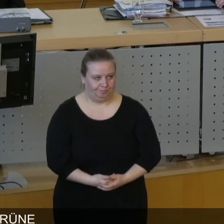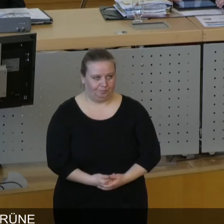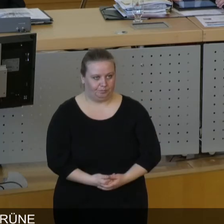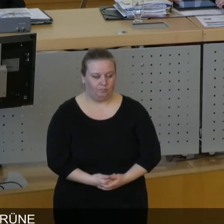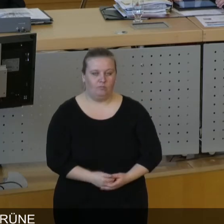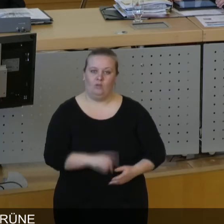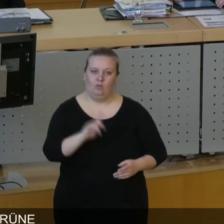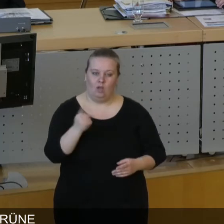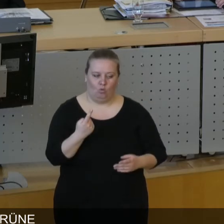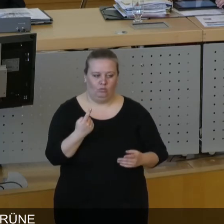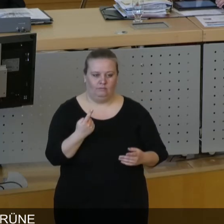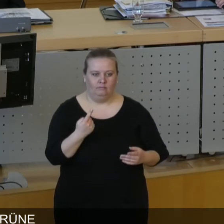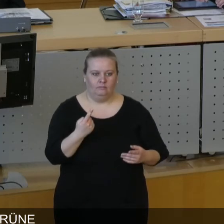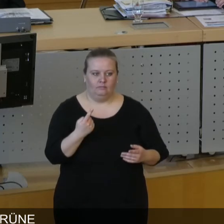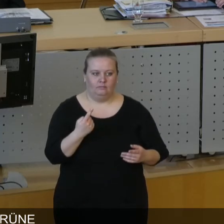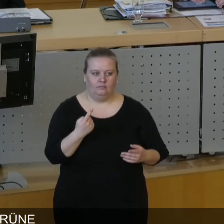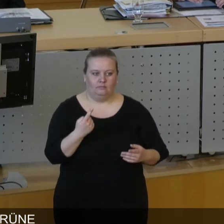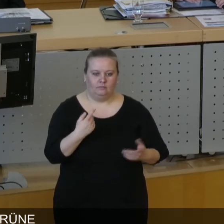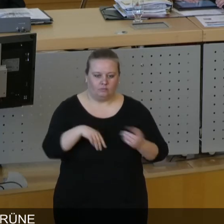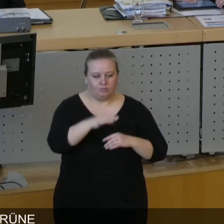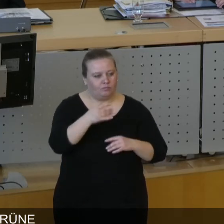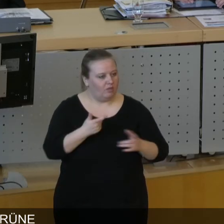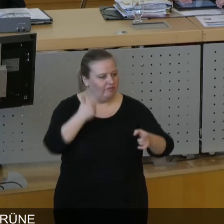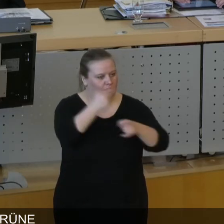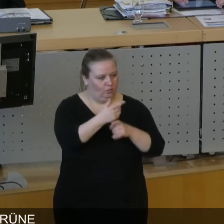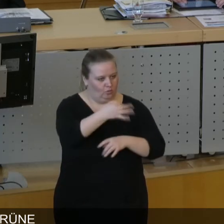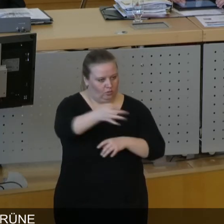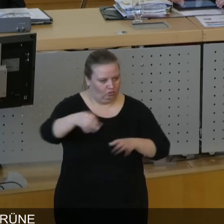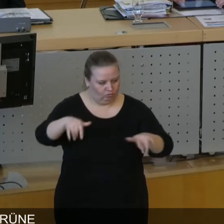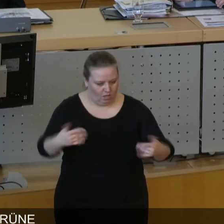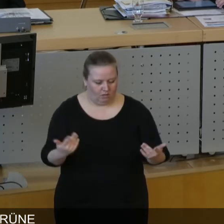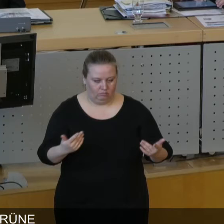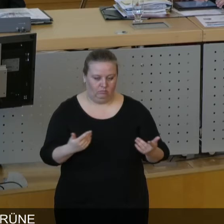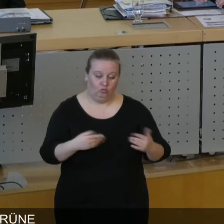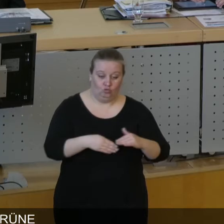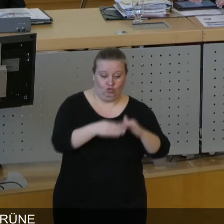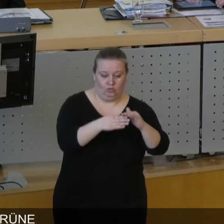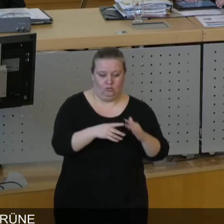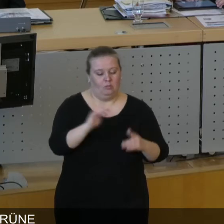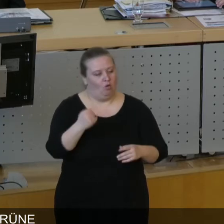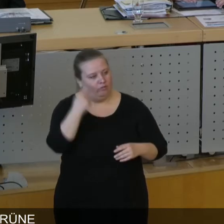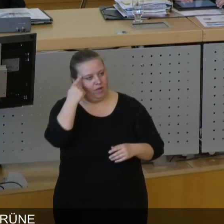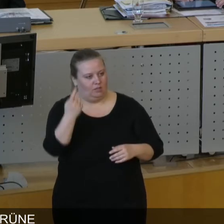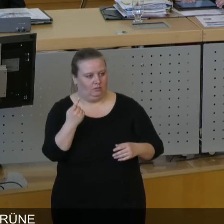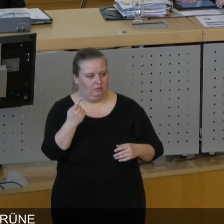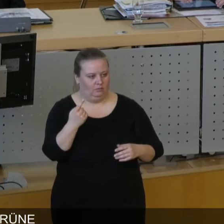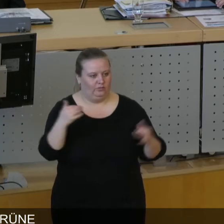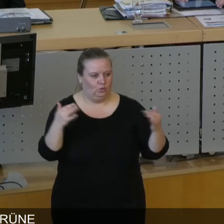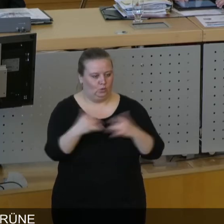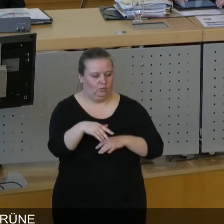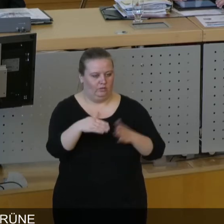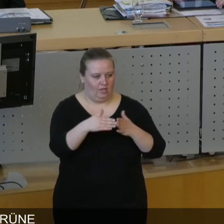Wir haben also jetzt die örtlichen Vertretungen gestärkt. Aber wir müssen, das ist unsere feste Überzeugung als grüne